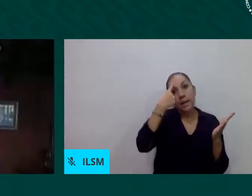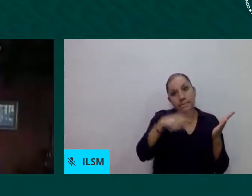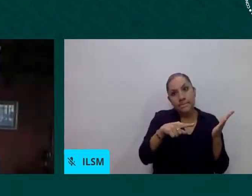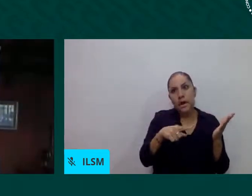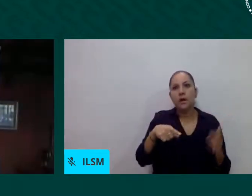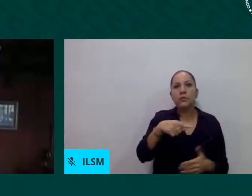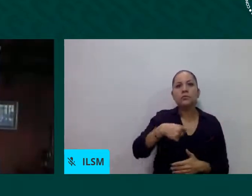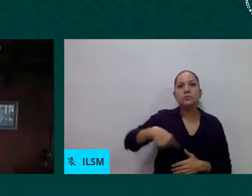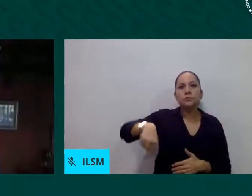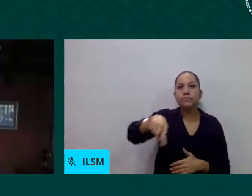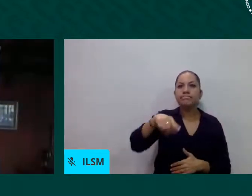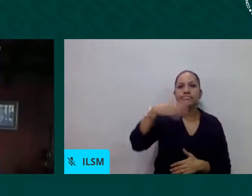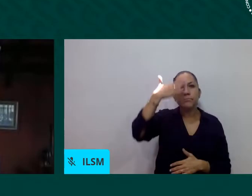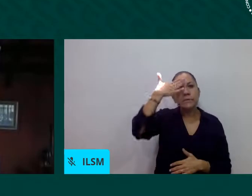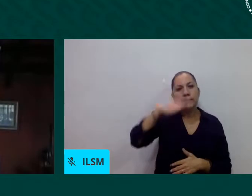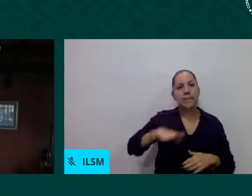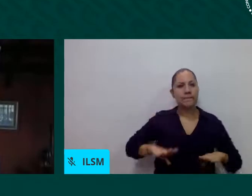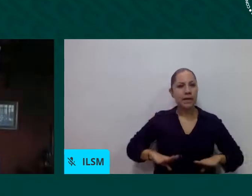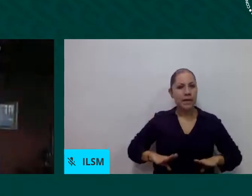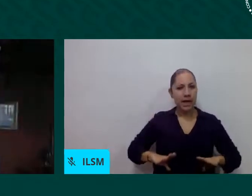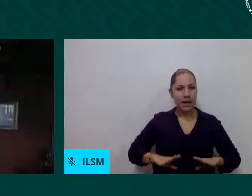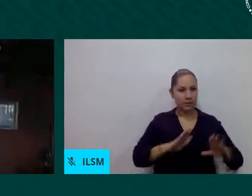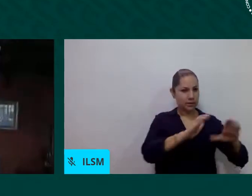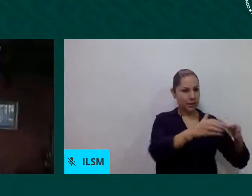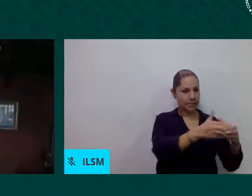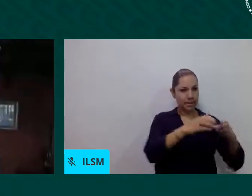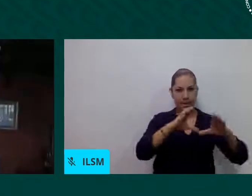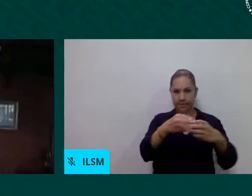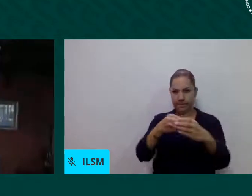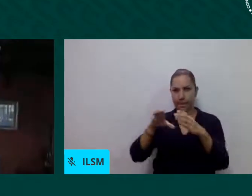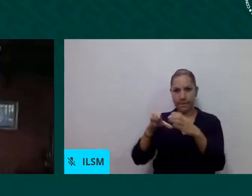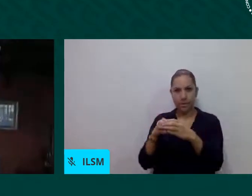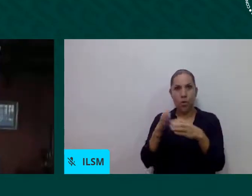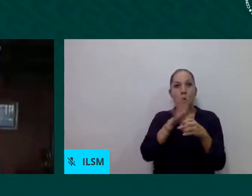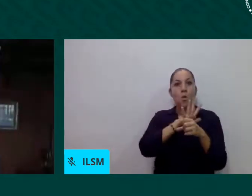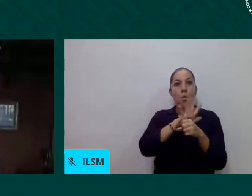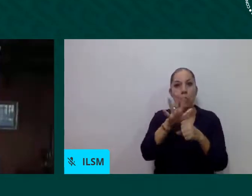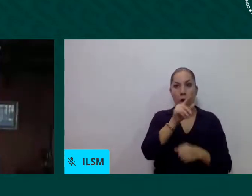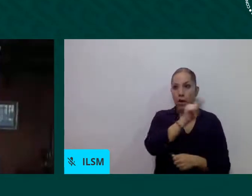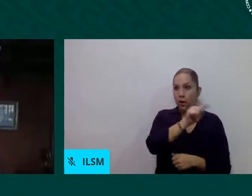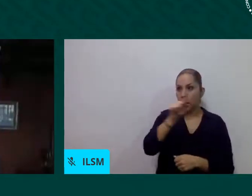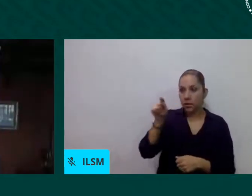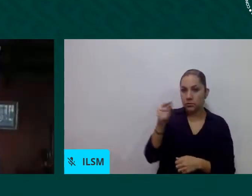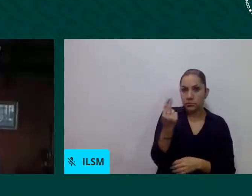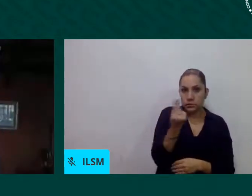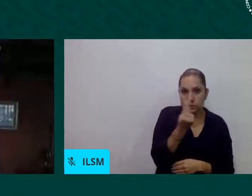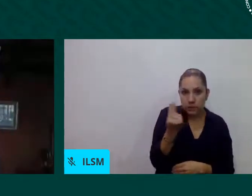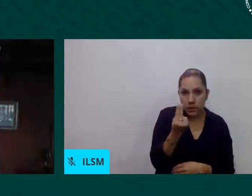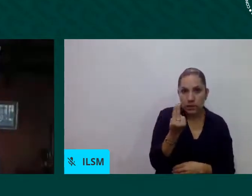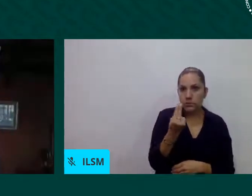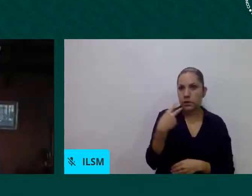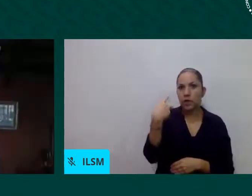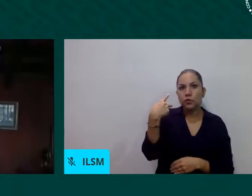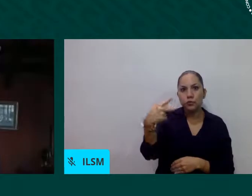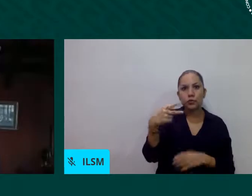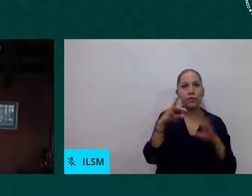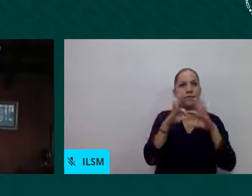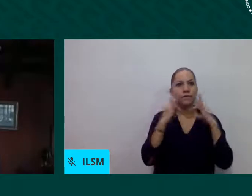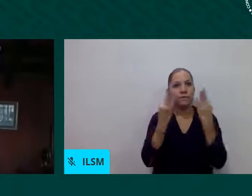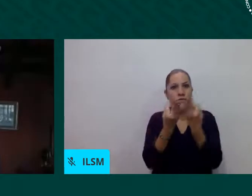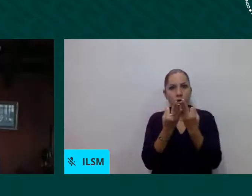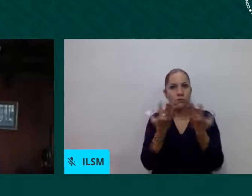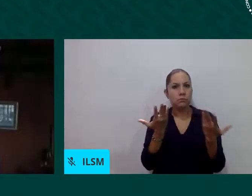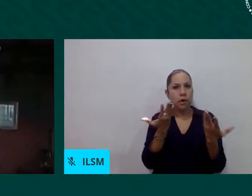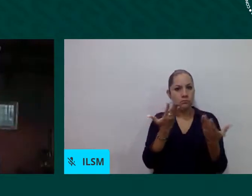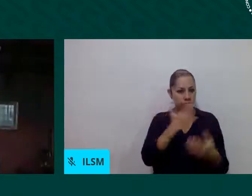los insumos necesarios para ajustar nuestras herramientas de política pública o bien crear otras que se ajusten más a las